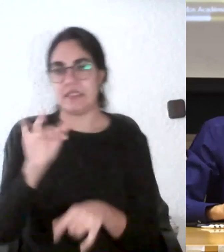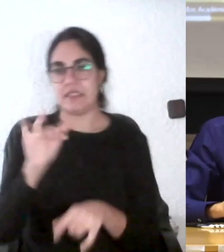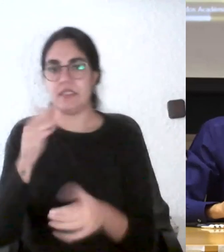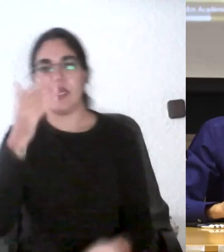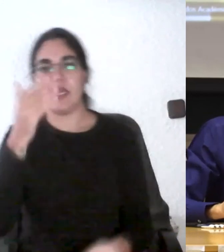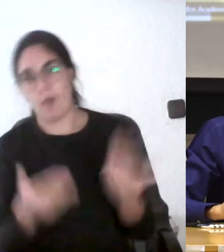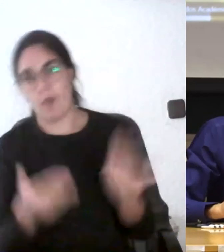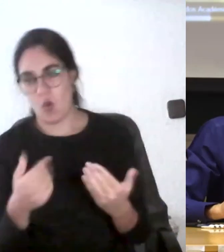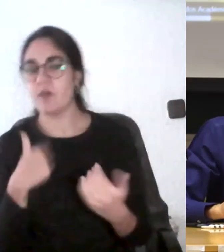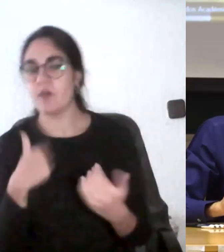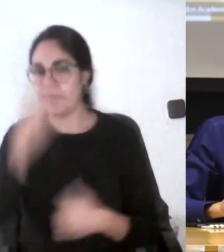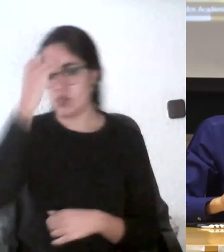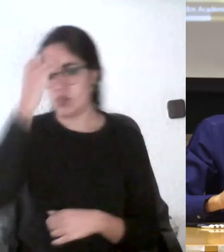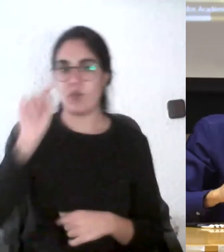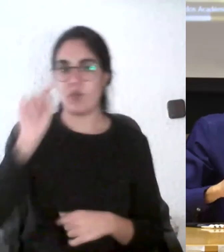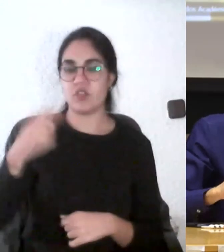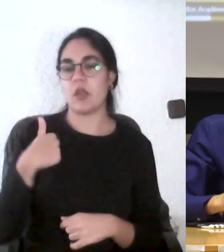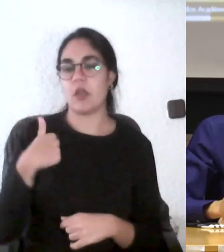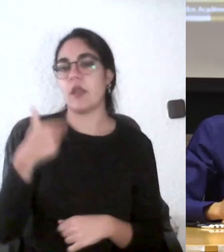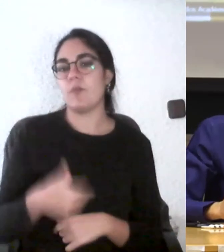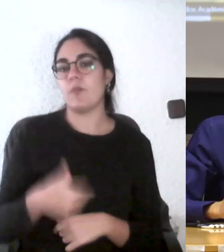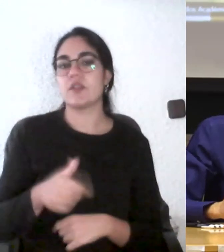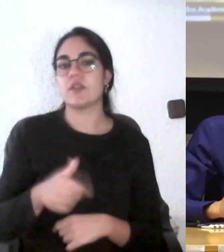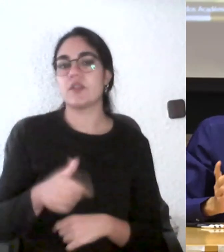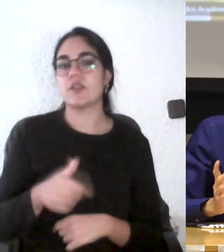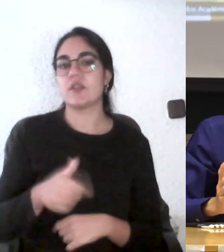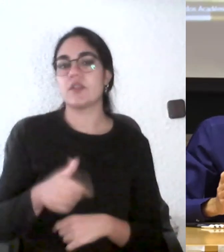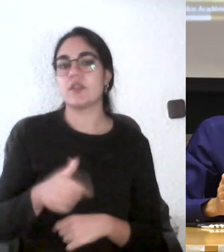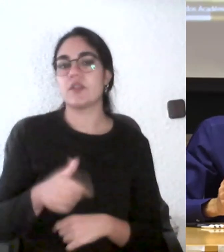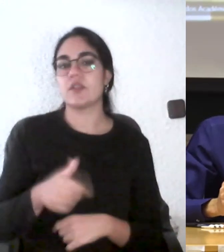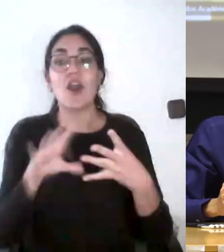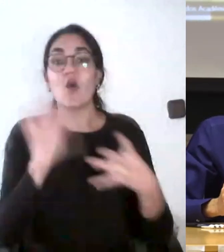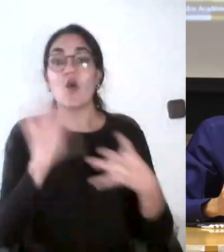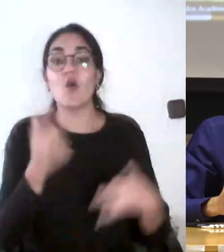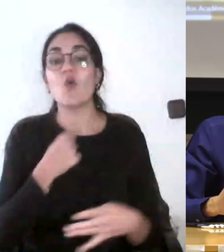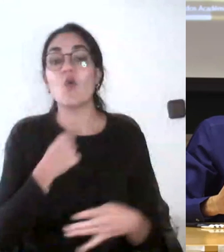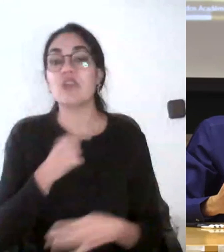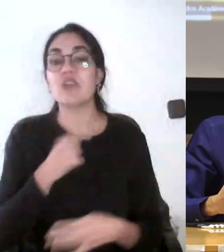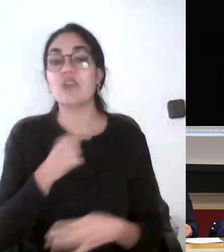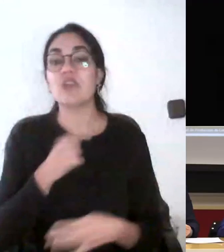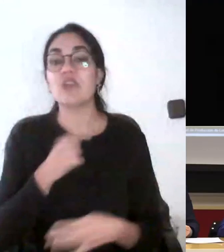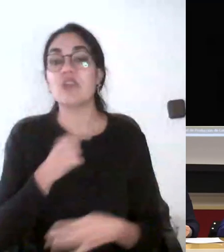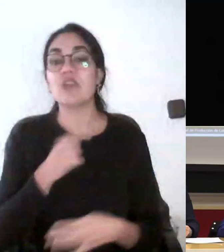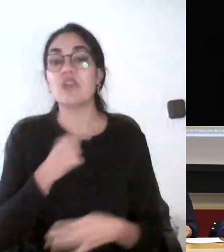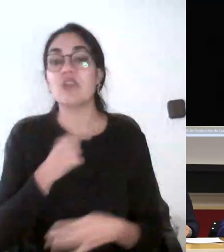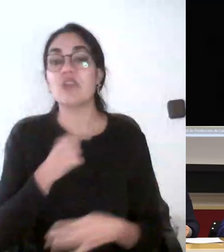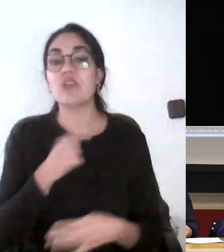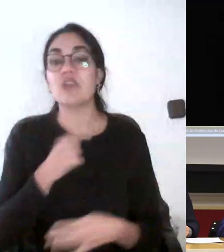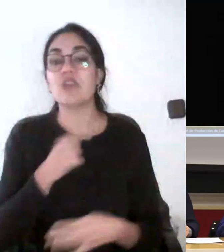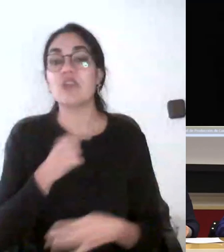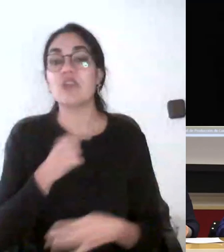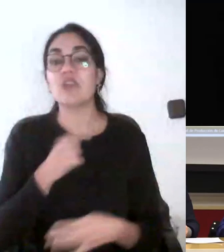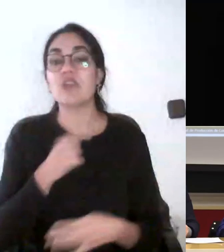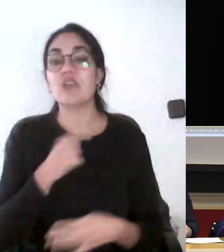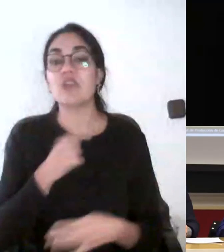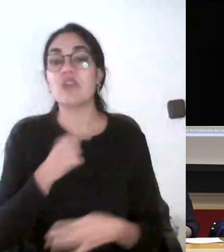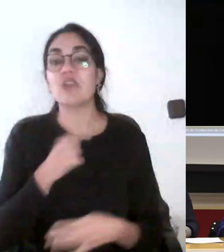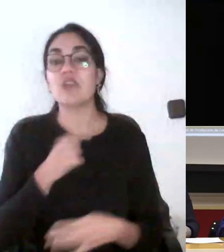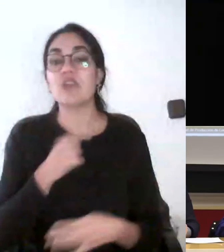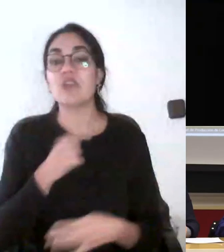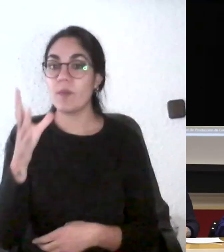pero la que más me gusta pero con un asterisco es la de otro profesor pero tiene que explicarse bien y tiene que